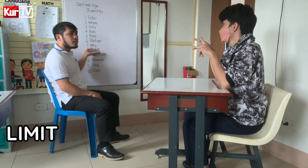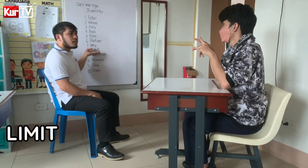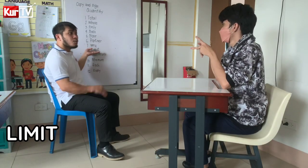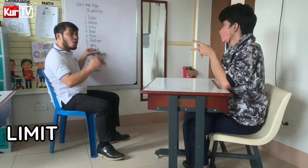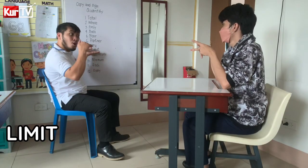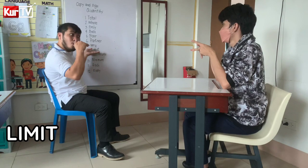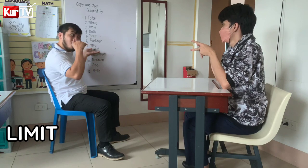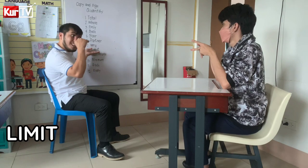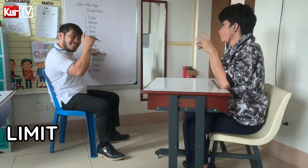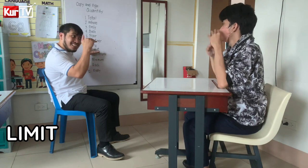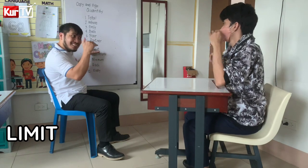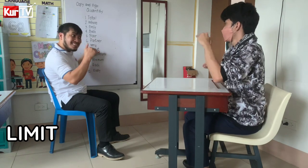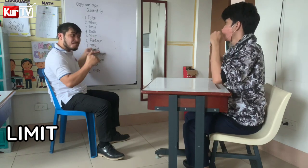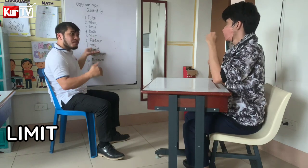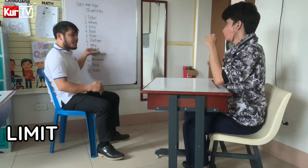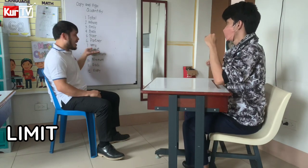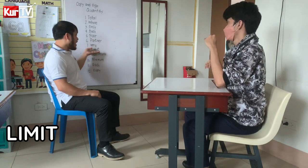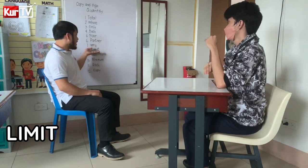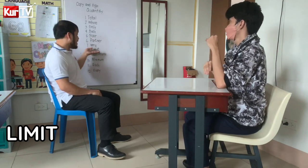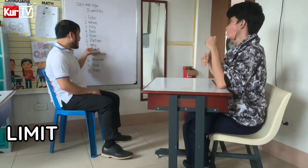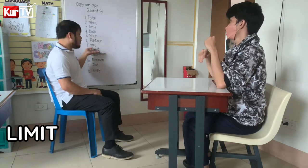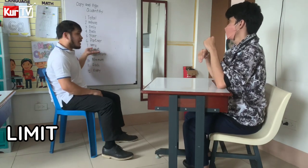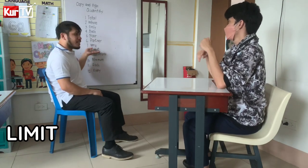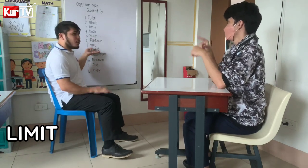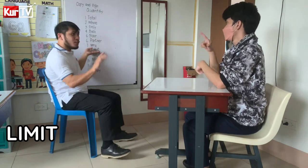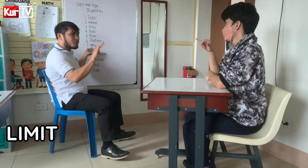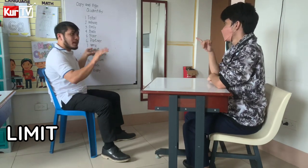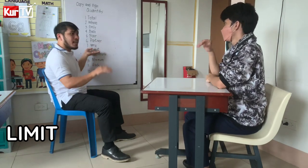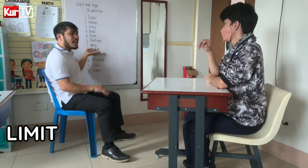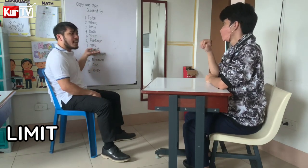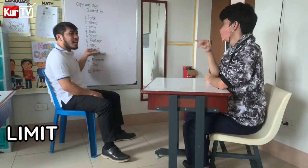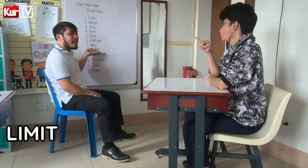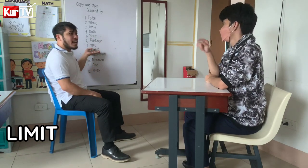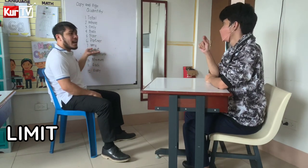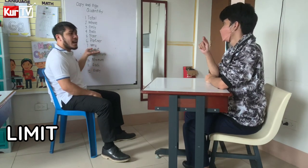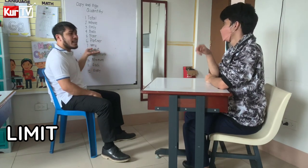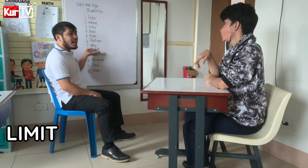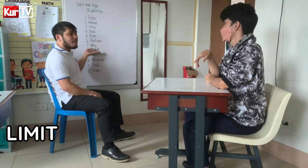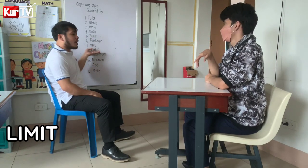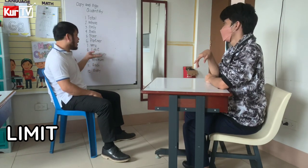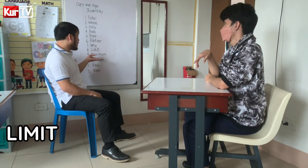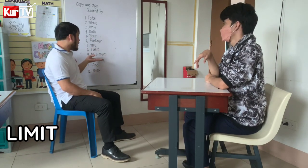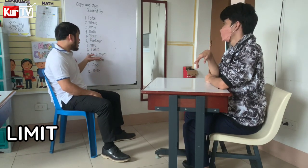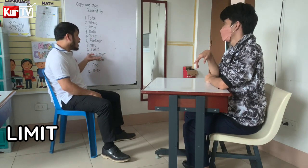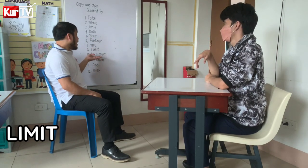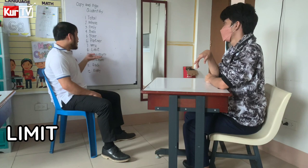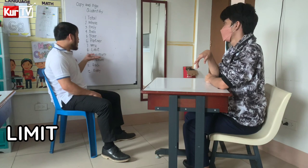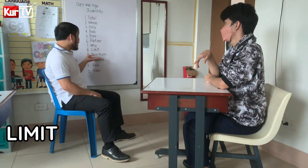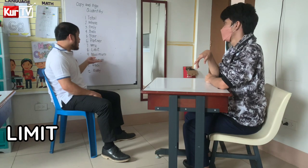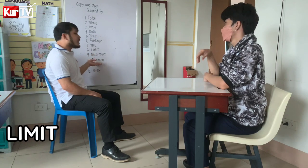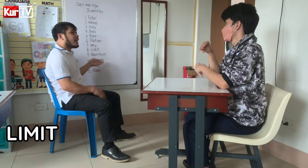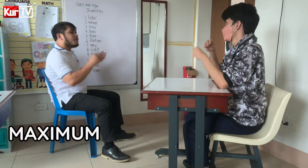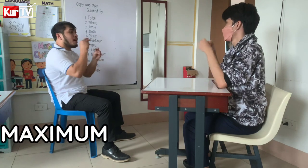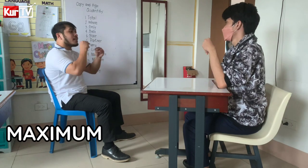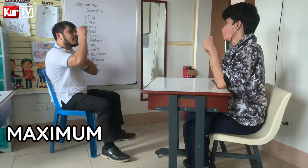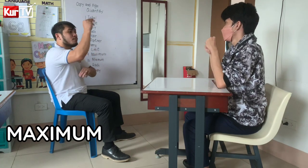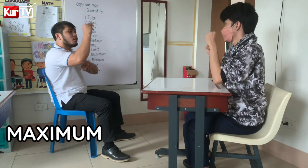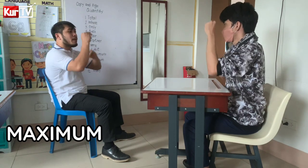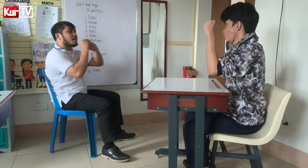No. Limit. Yes. Limit. O. You spell N-I-M-I-T. Nine and ten. Maximum and